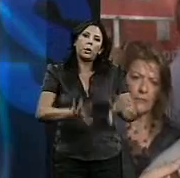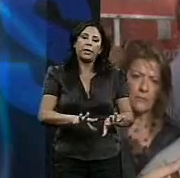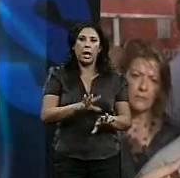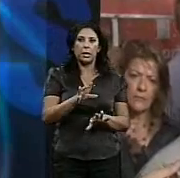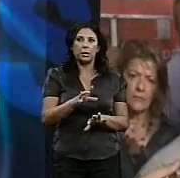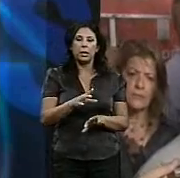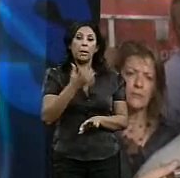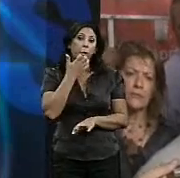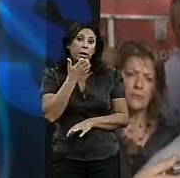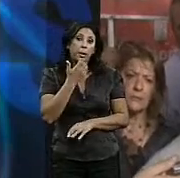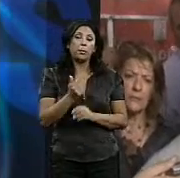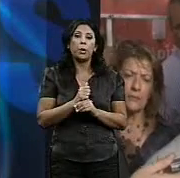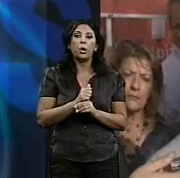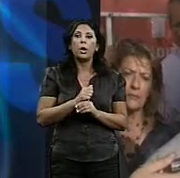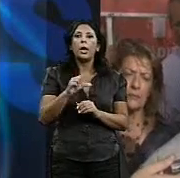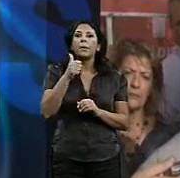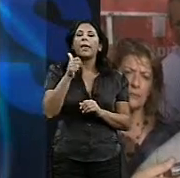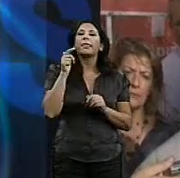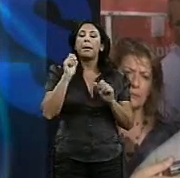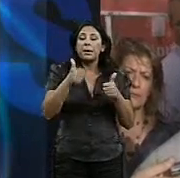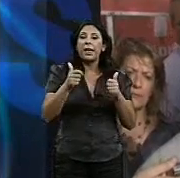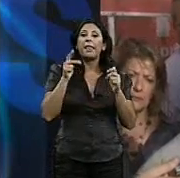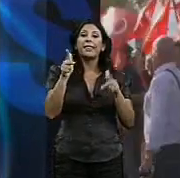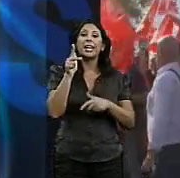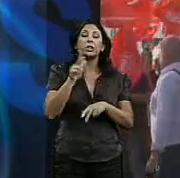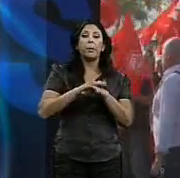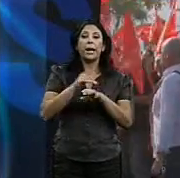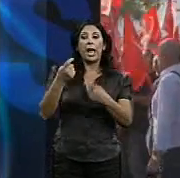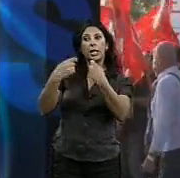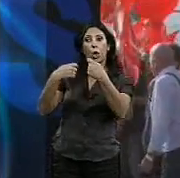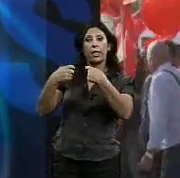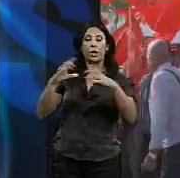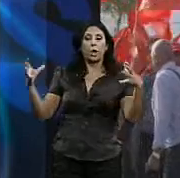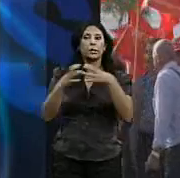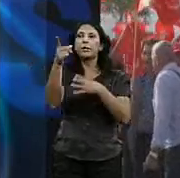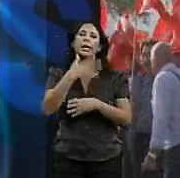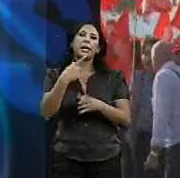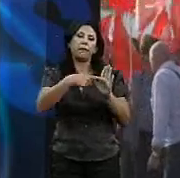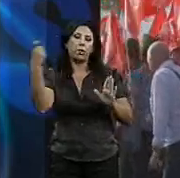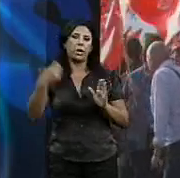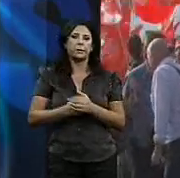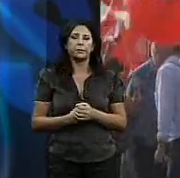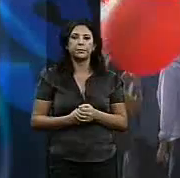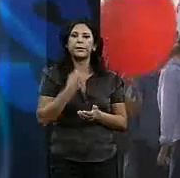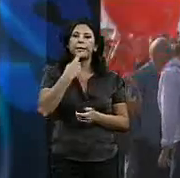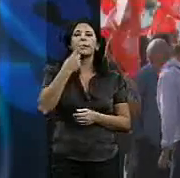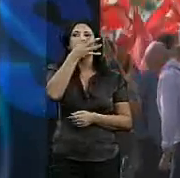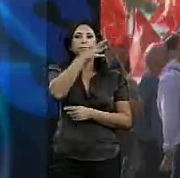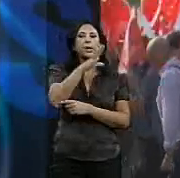por desmantelar el derecho a la negociación colectiva. Denuncian el abuso empresarial y un aprovechamiento de la vulnerabilidad de los